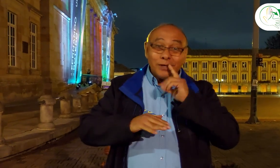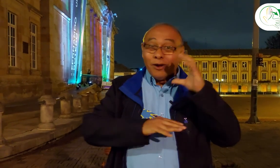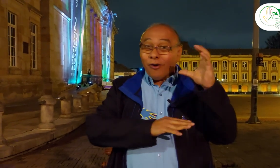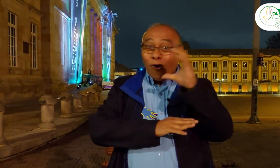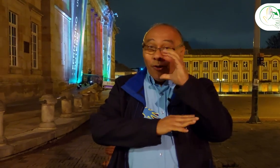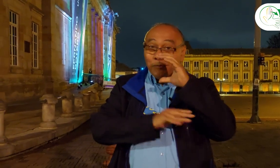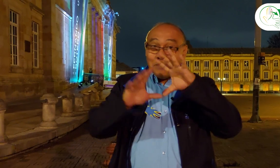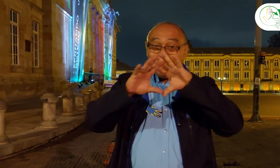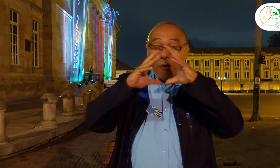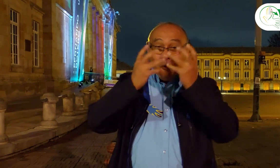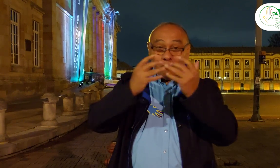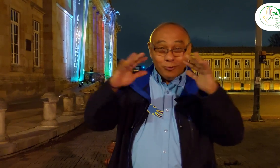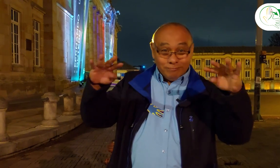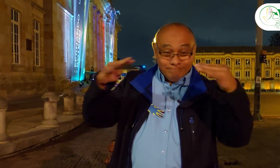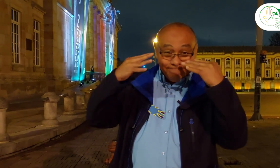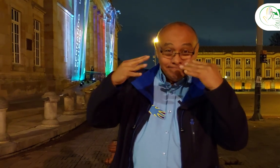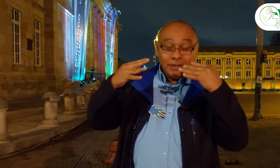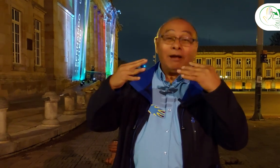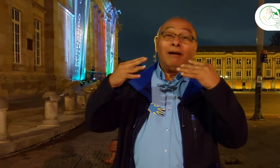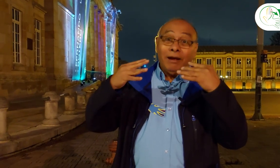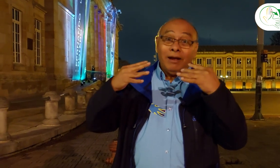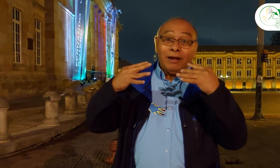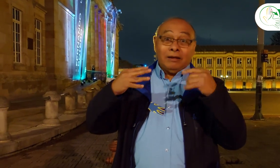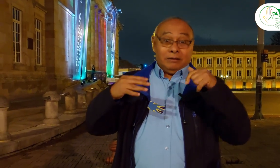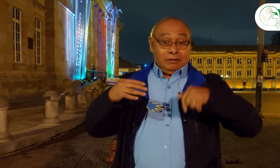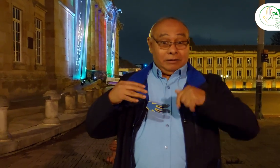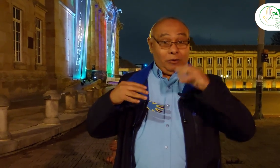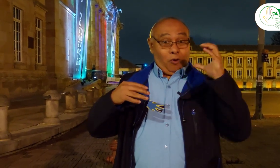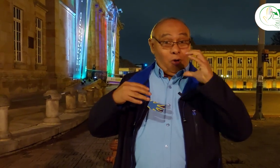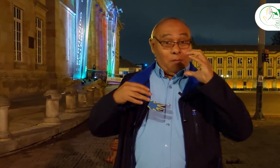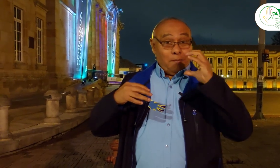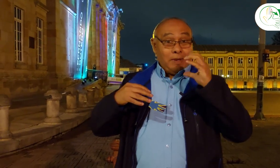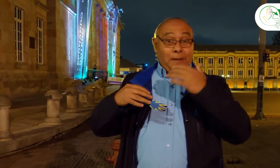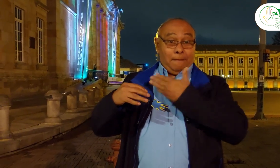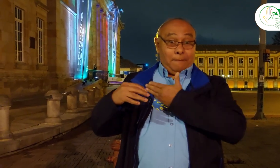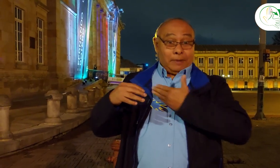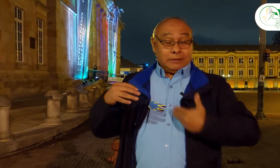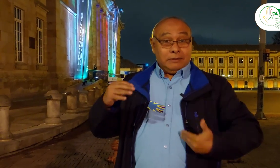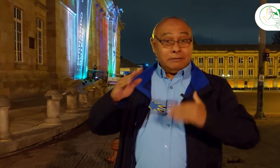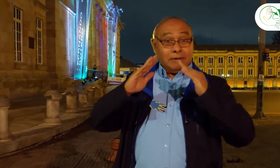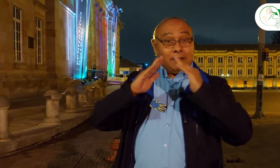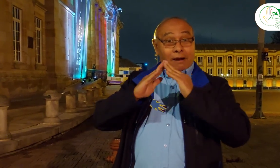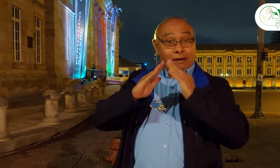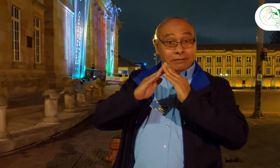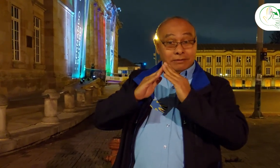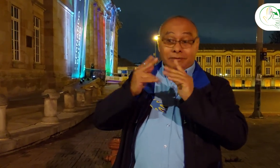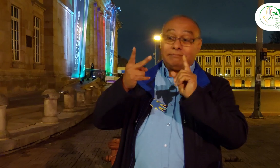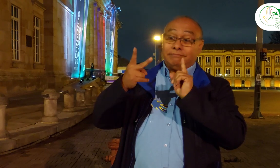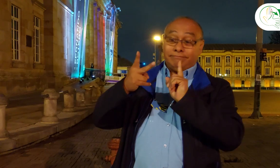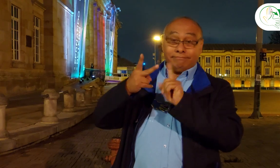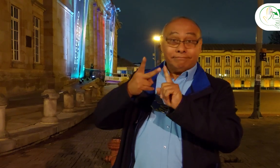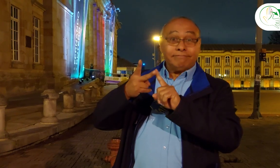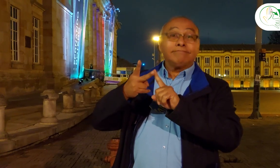comunidad sorda de Colombia y el mundo que nos ven. En Colombia, la Casa Presidencial y el edificio del Congreso